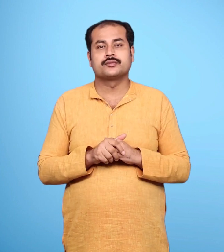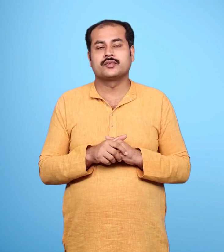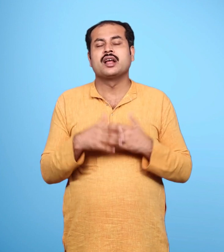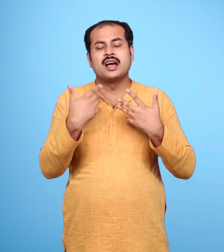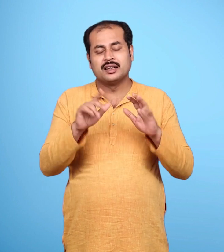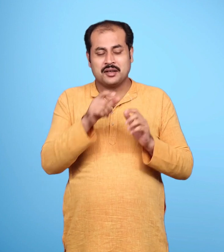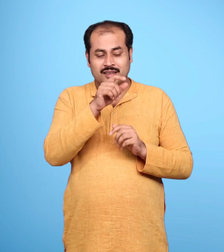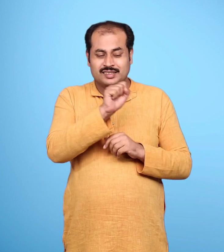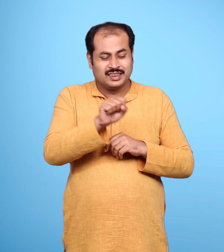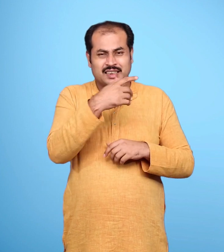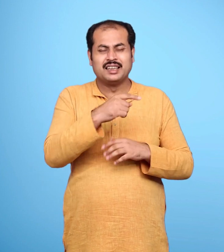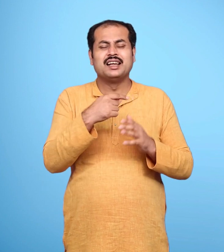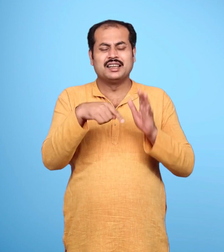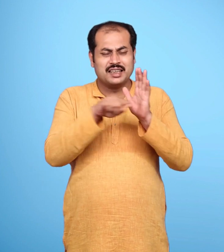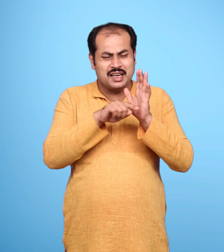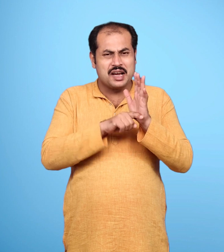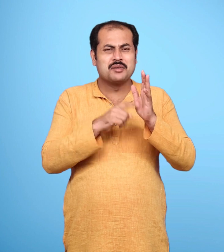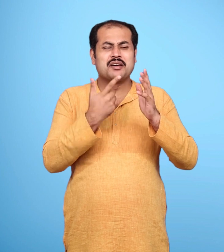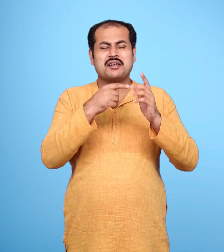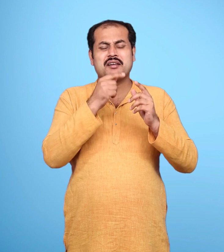इसके मन को दुख महचाओ अब मानित करो